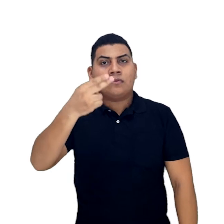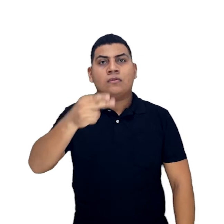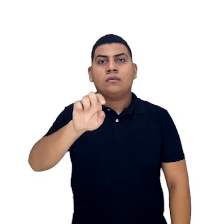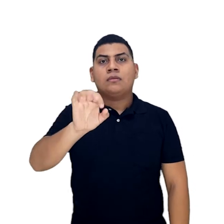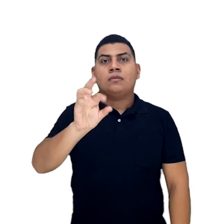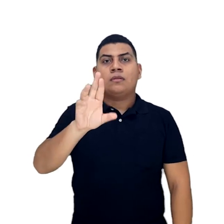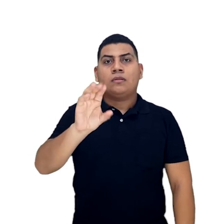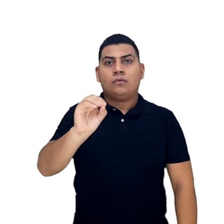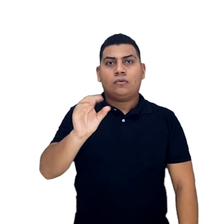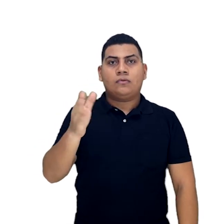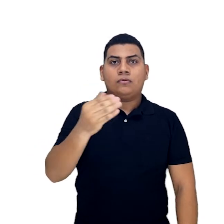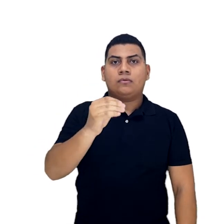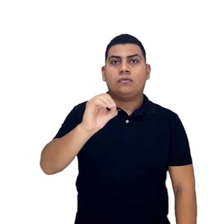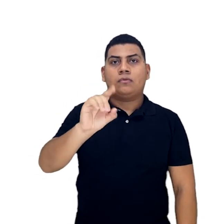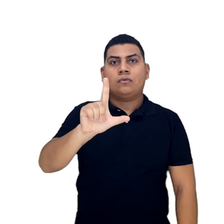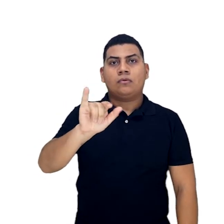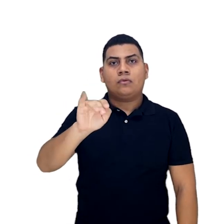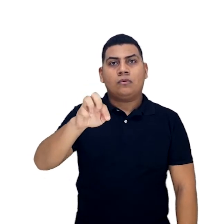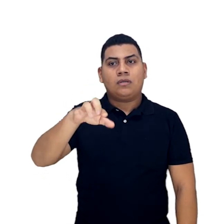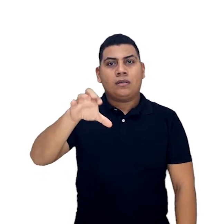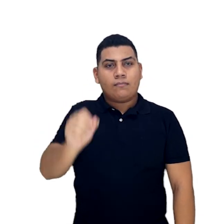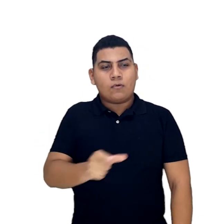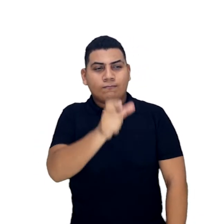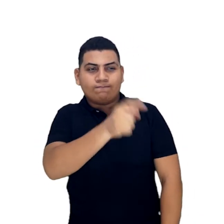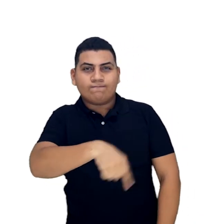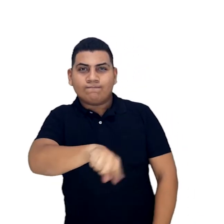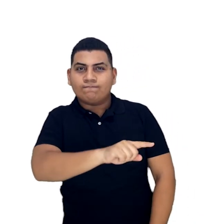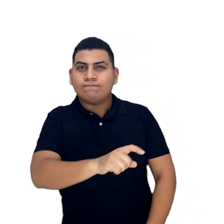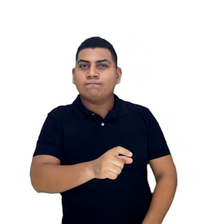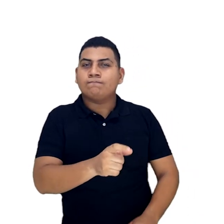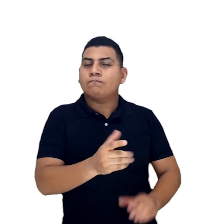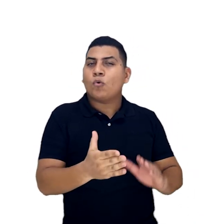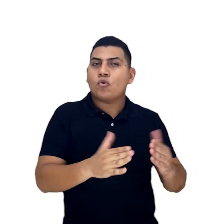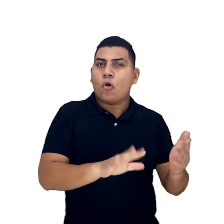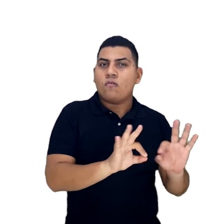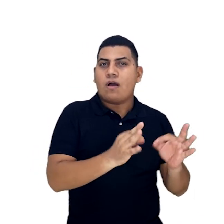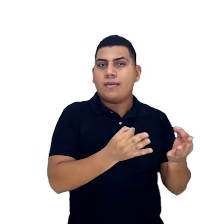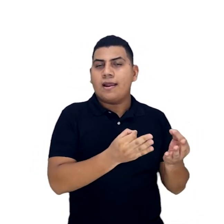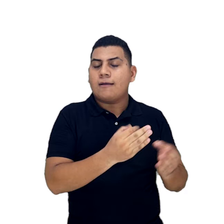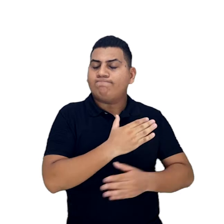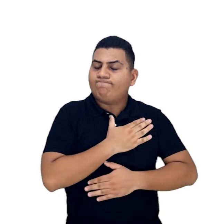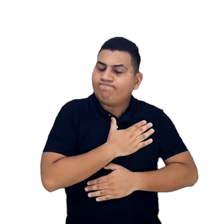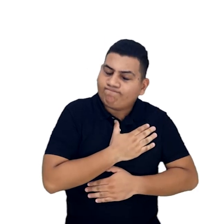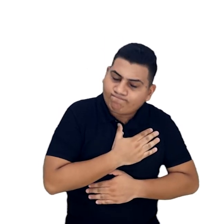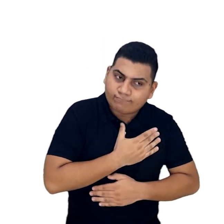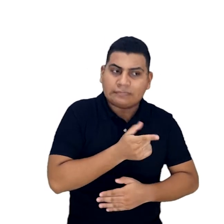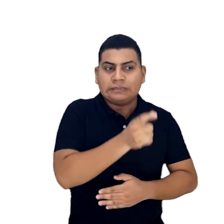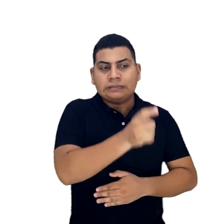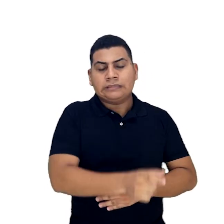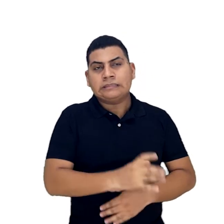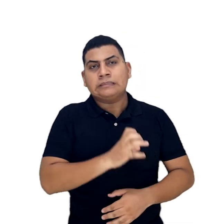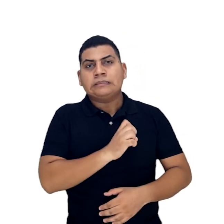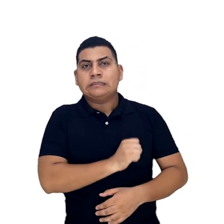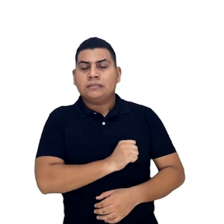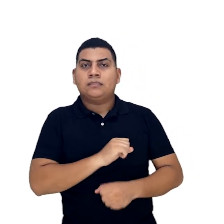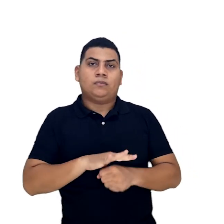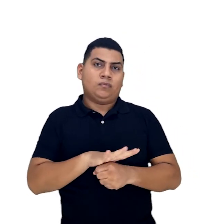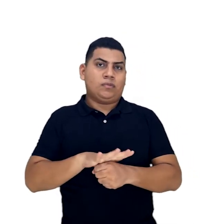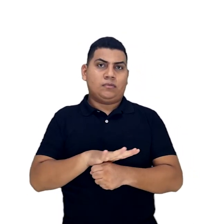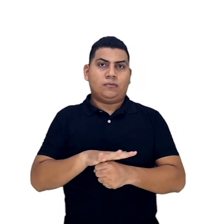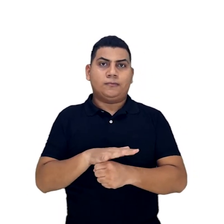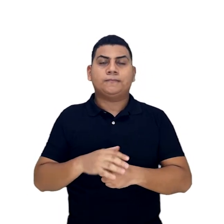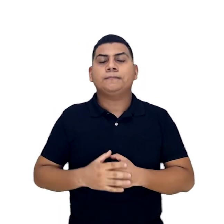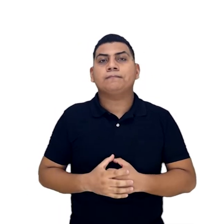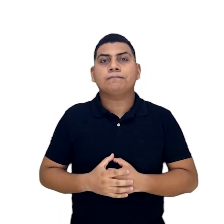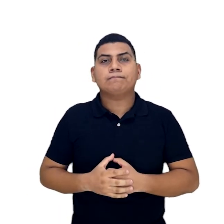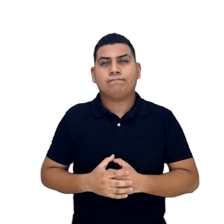en cabeza de Héctor Olimpo Espinosa Oliver, expresa sus condolencias a familiares y allegados, lamentando profundamente el